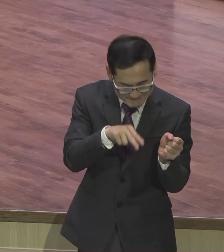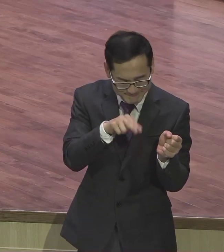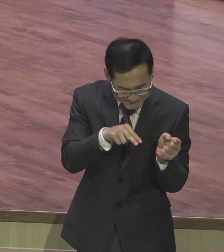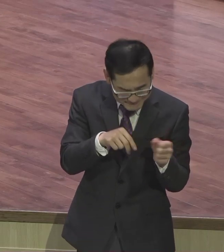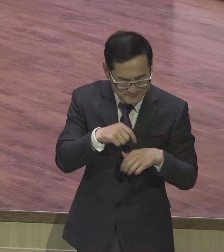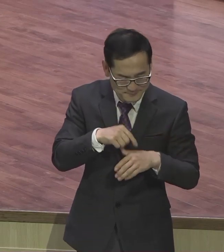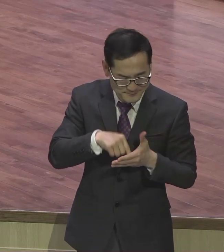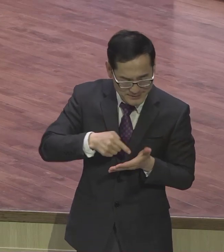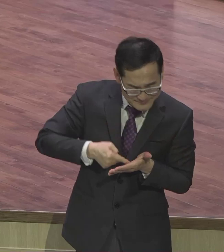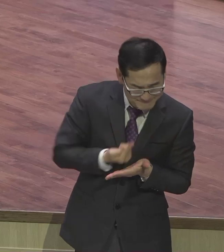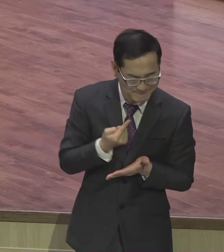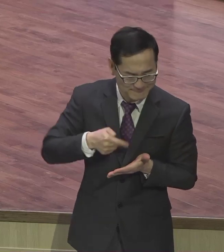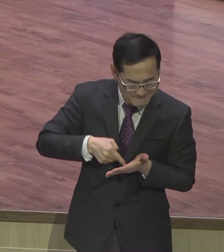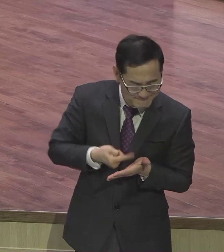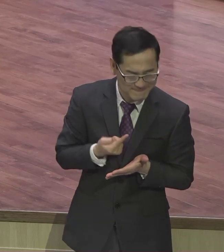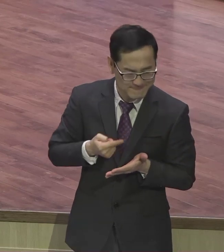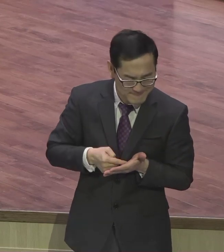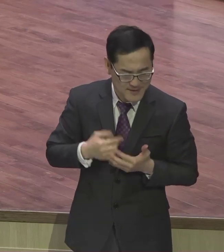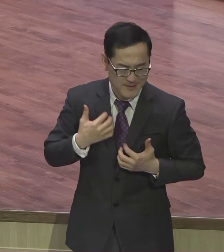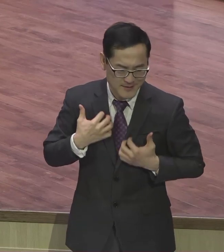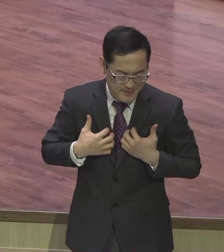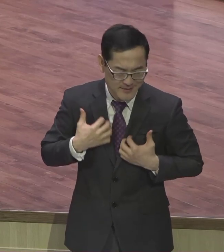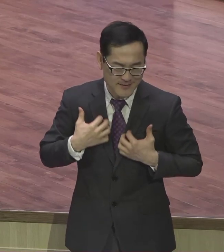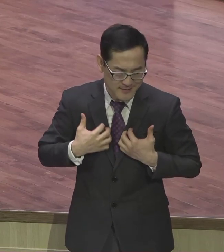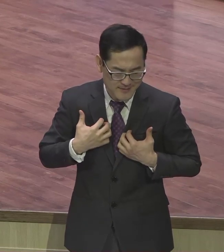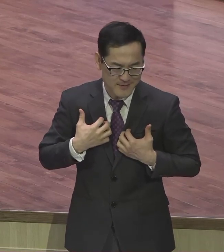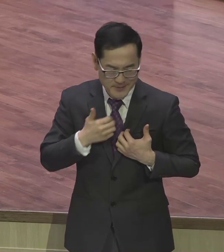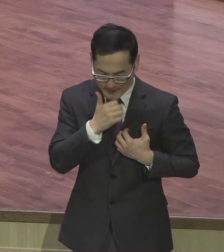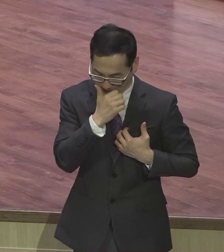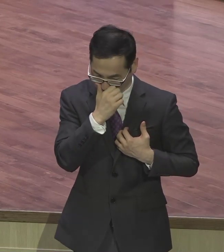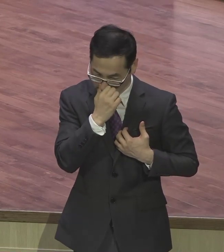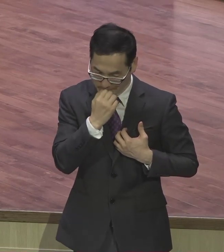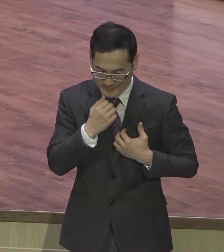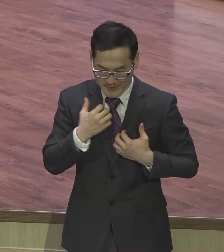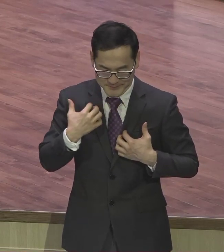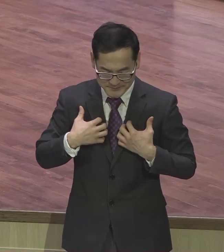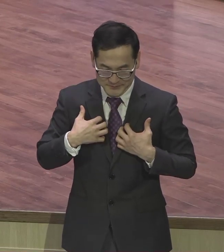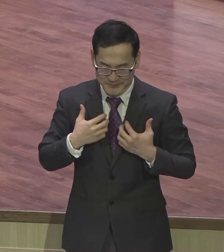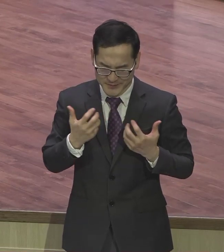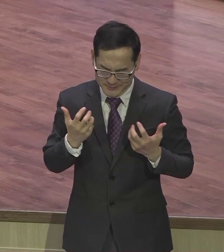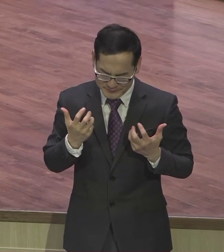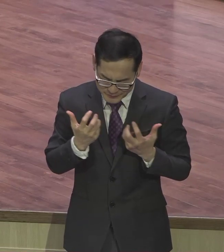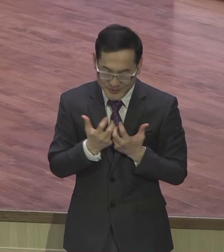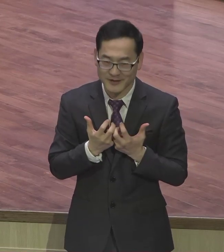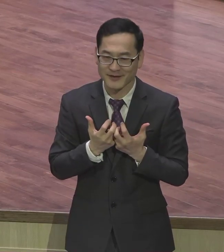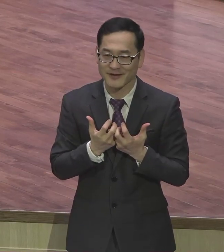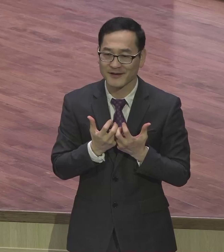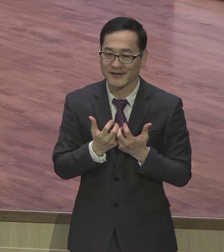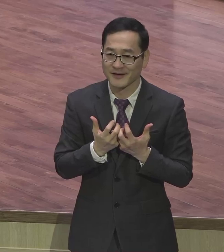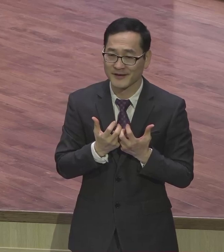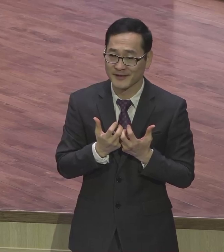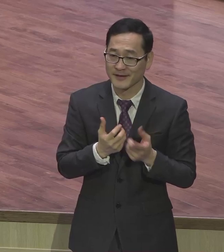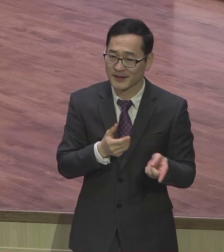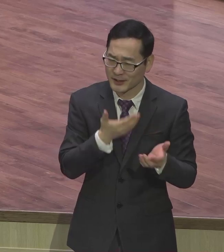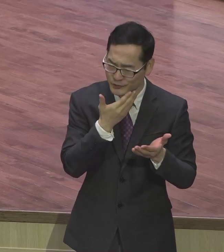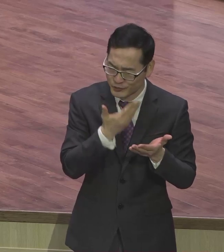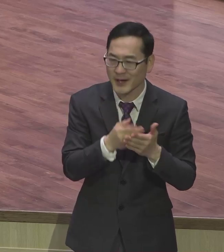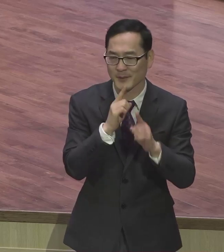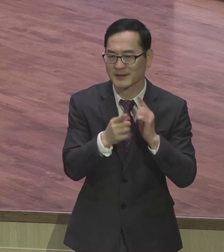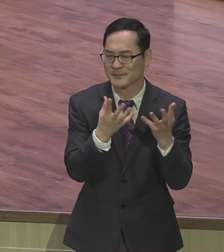각인시켜서 말씀으로 가득 차게 만들 정도로 아주 중요한 말씀이에요 어떤 면에서는